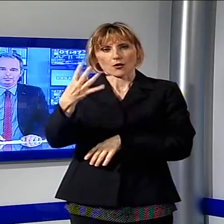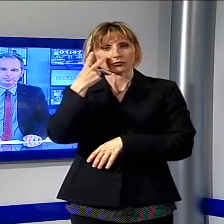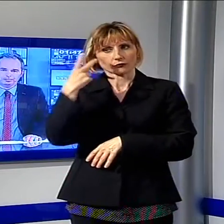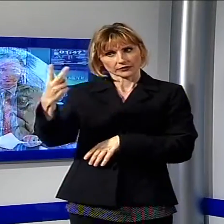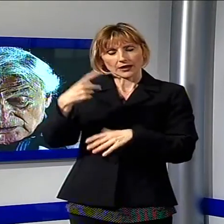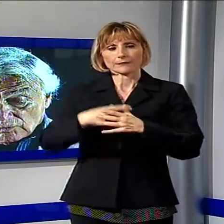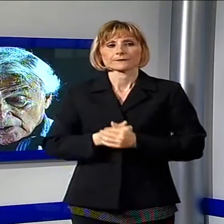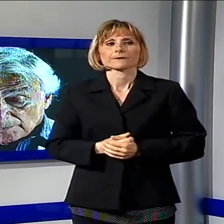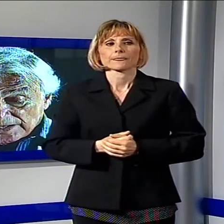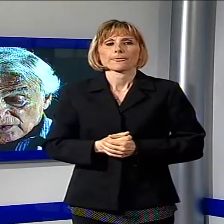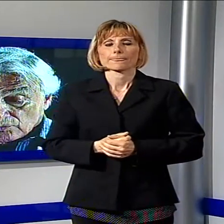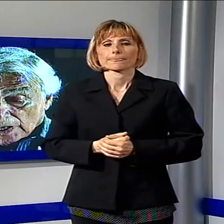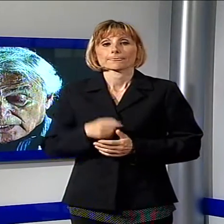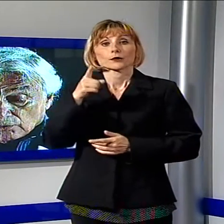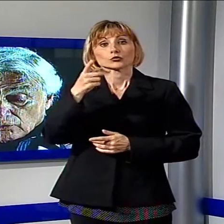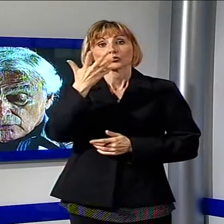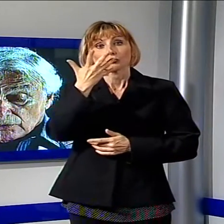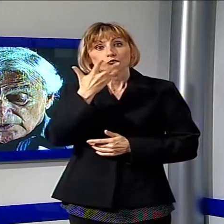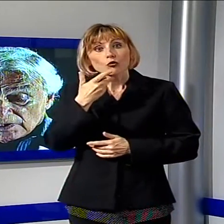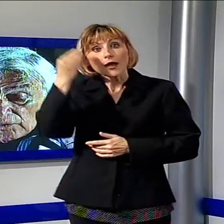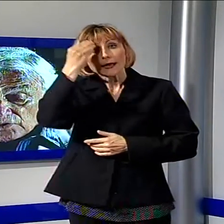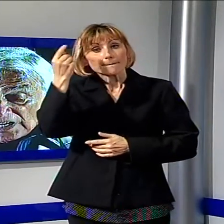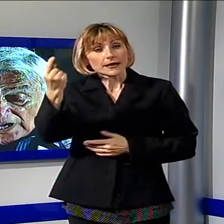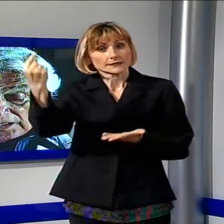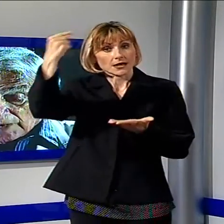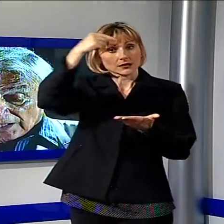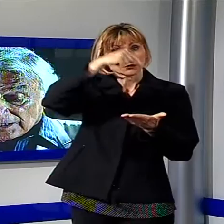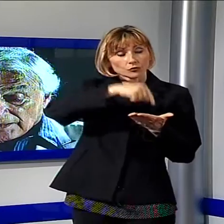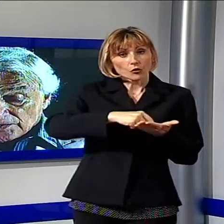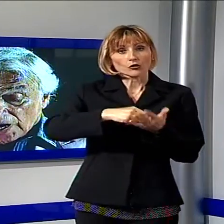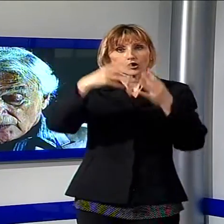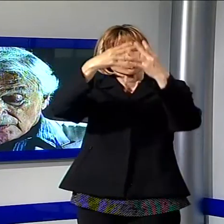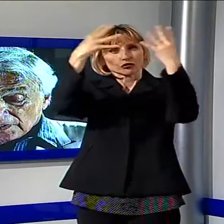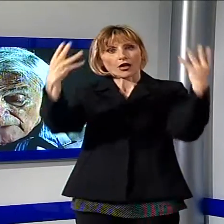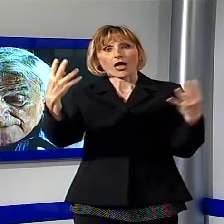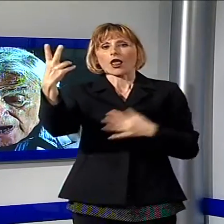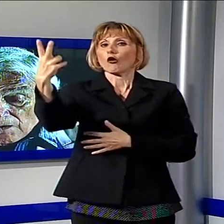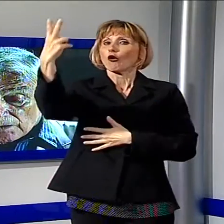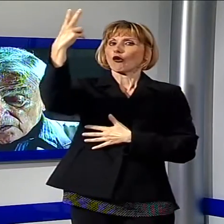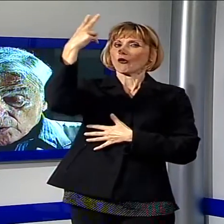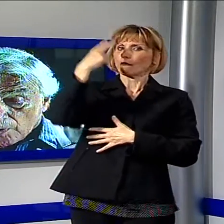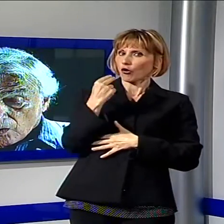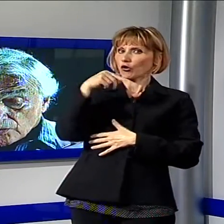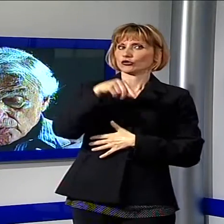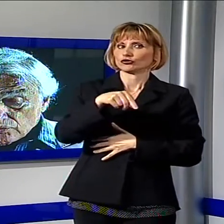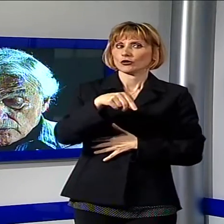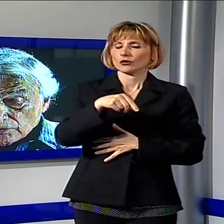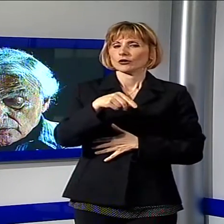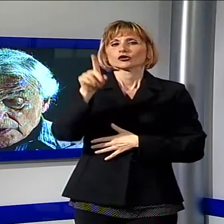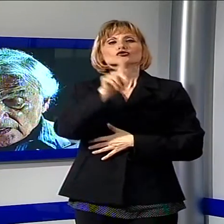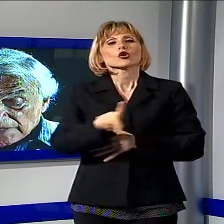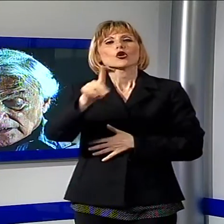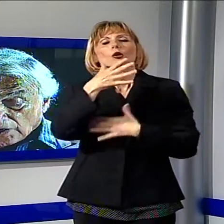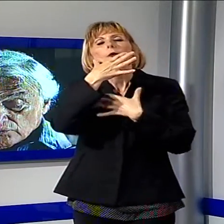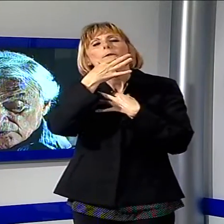Vediamo. Tu vuoi che pensi dunque al ritorno, voce che cadi blanda dal cielo, ma bello è questo poco di giorno